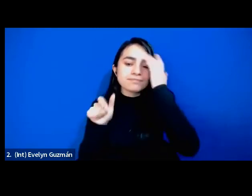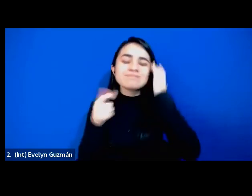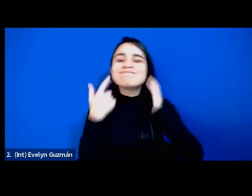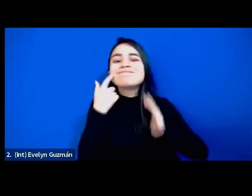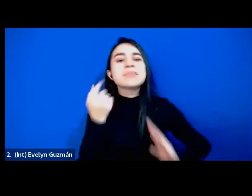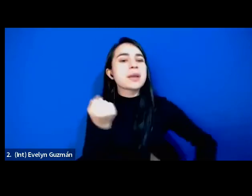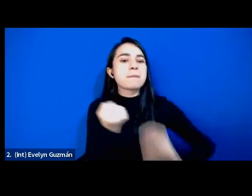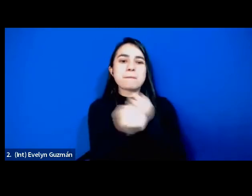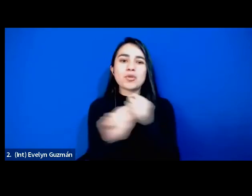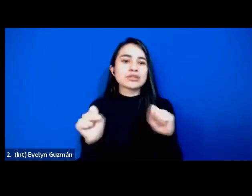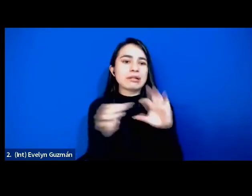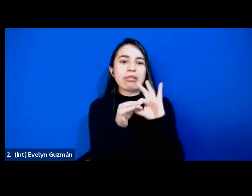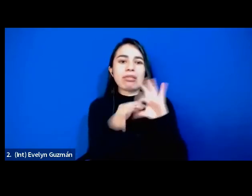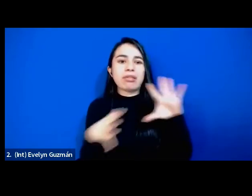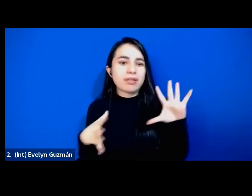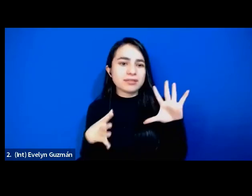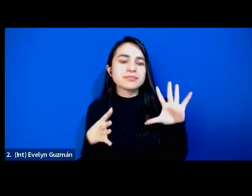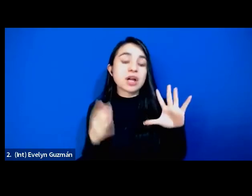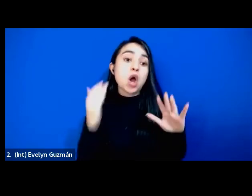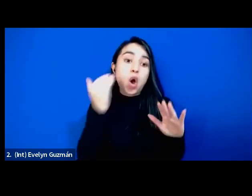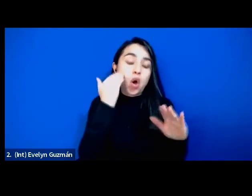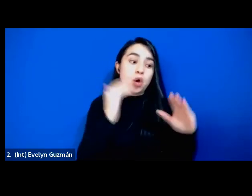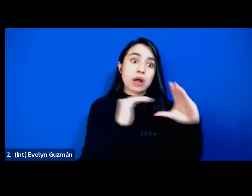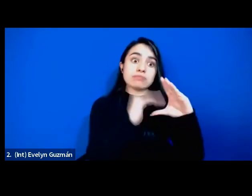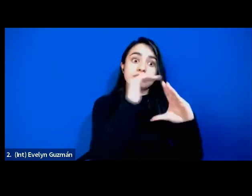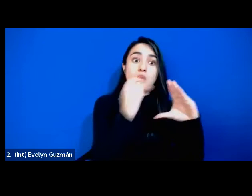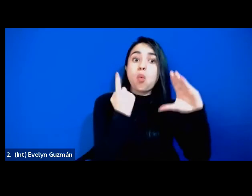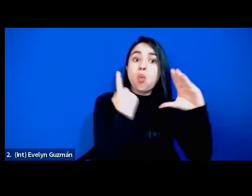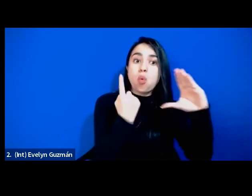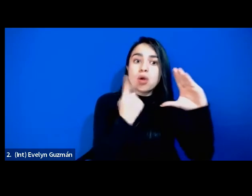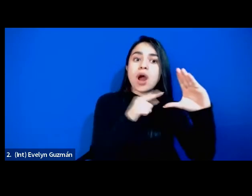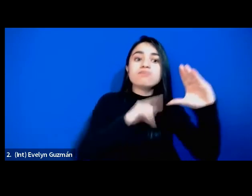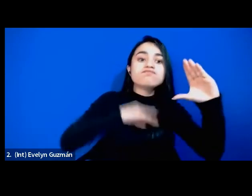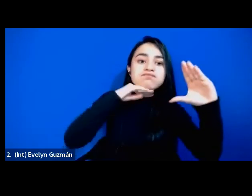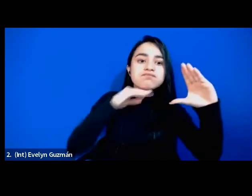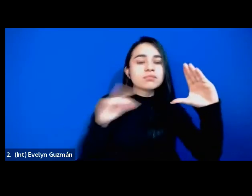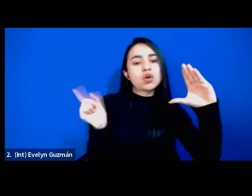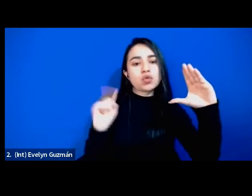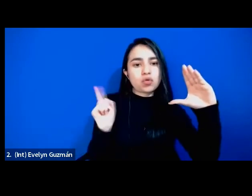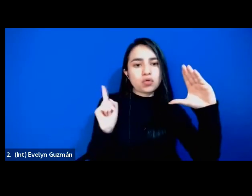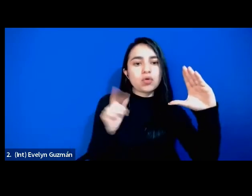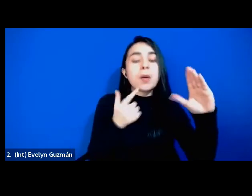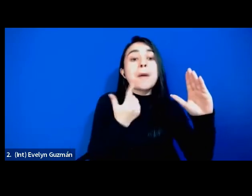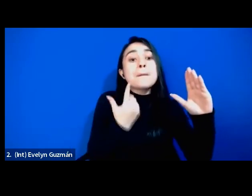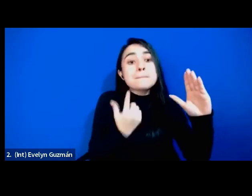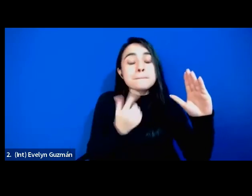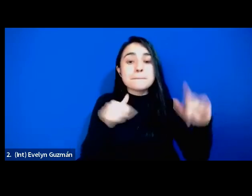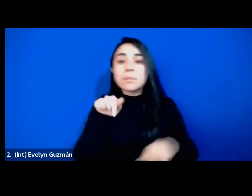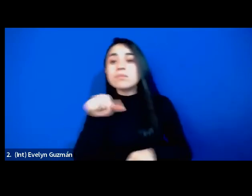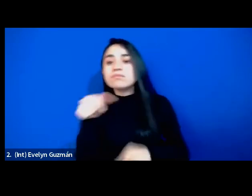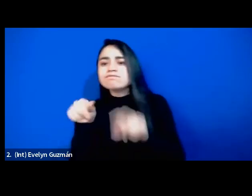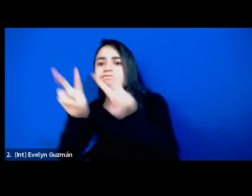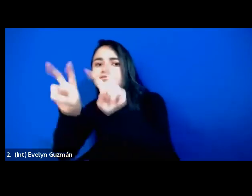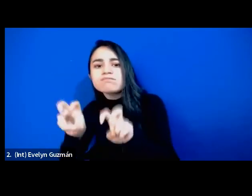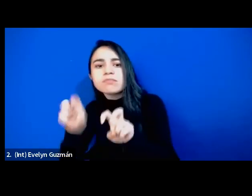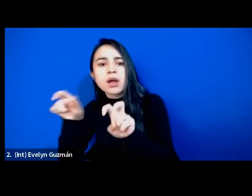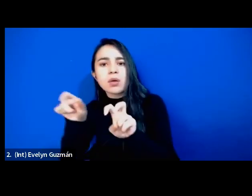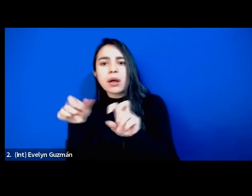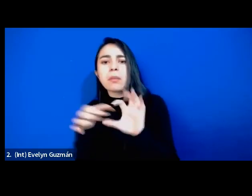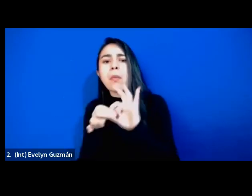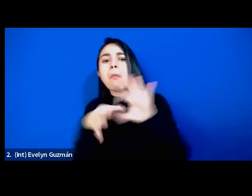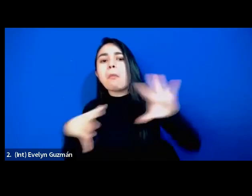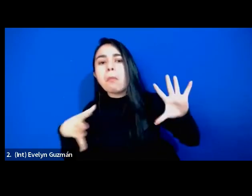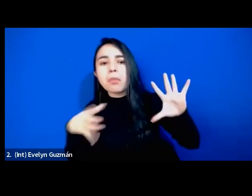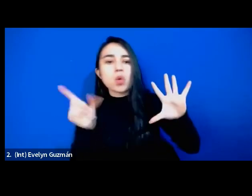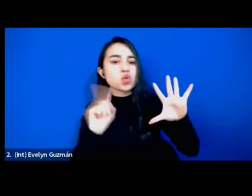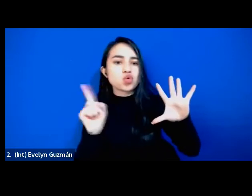que por un lado, aunque es insuficiente hablar de la clase, por otro lado, no se puede dejar de lado, ¿no? Porque empobrece